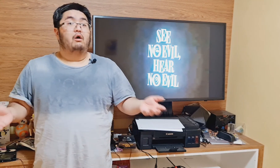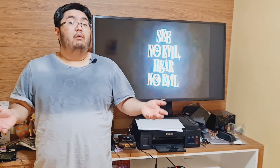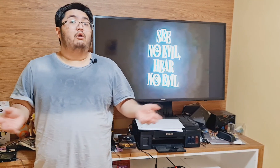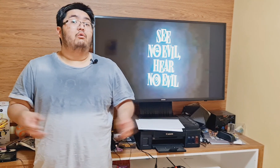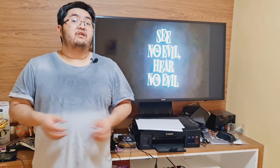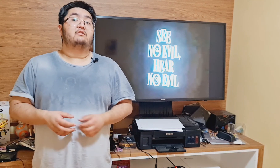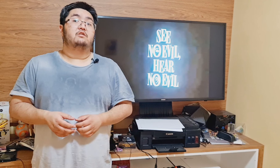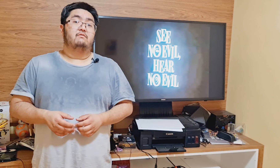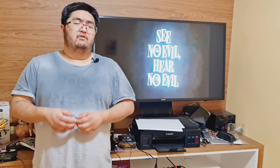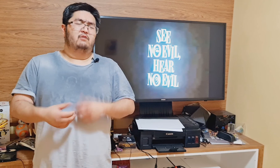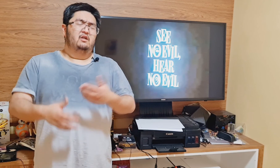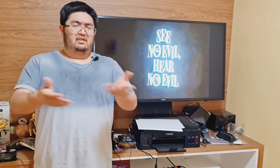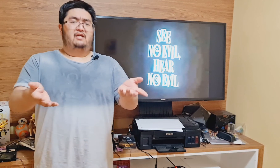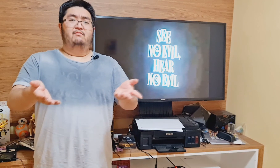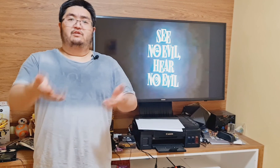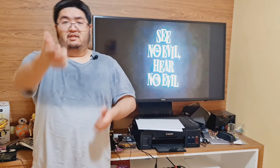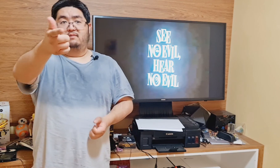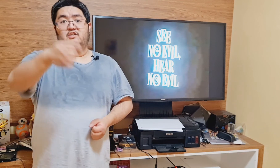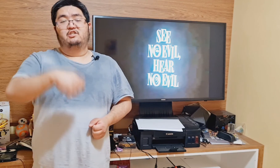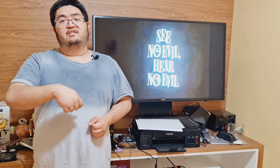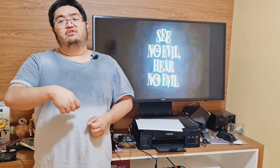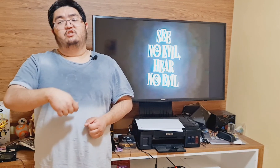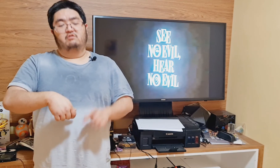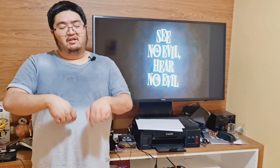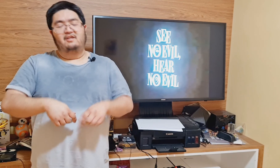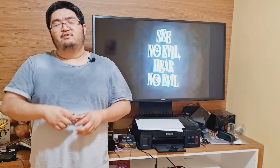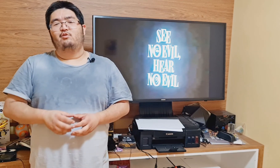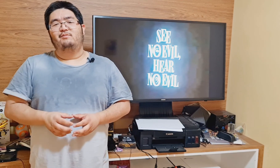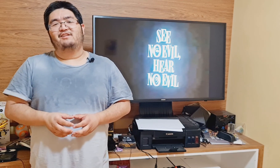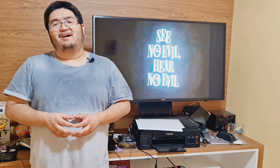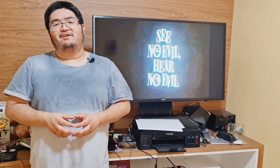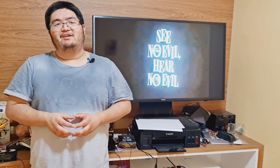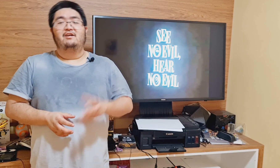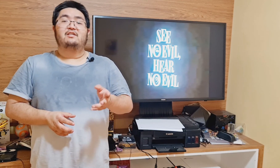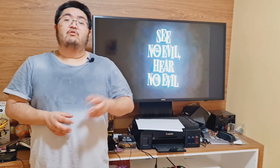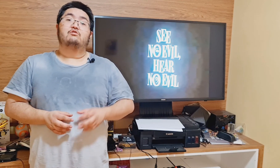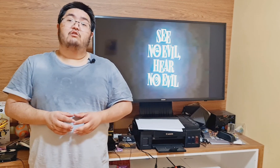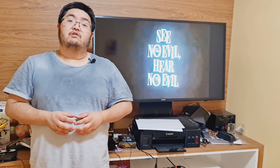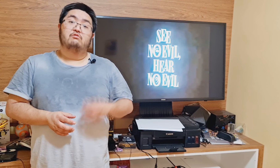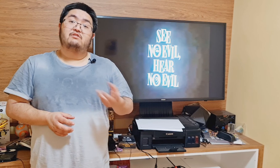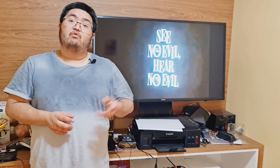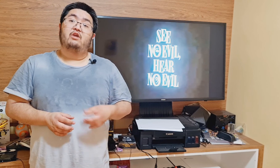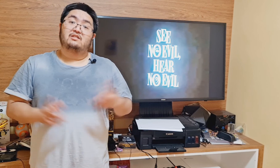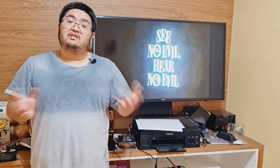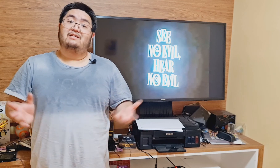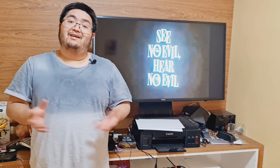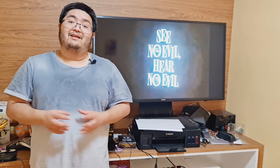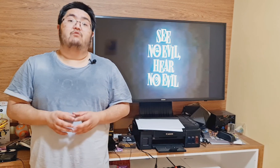eu que conheci este filme, será que você também já tinha assistido? Deixe seu comentário aqui, você gostou do assunto, você conhecia essa ideia do